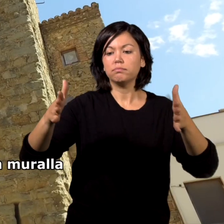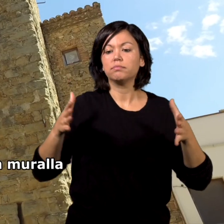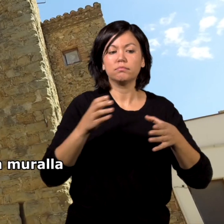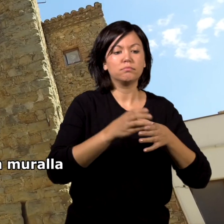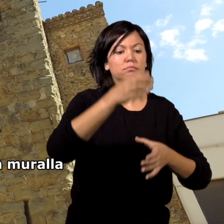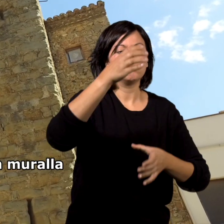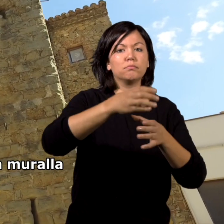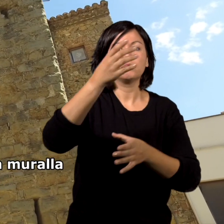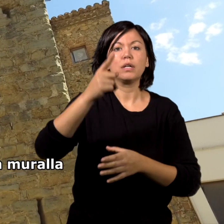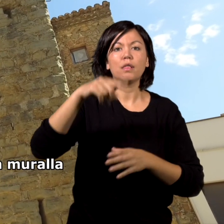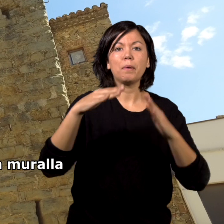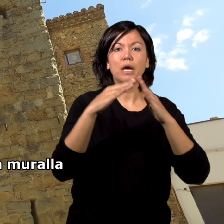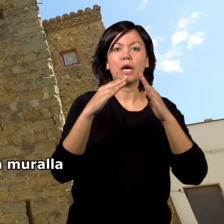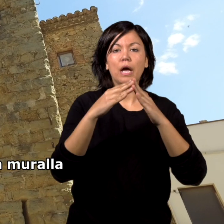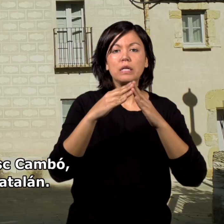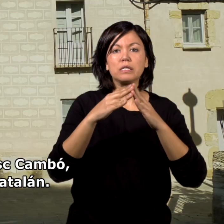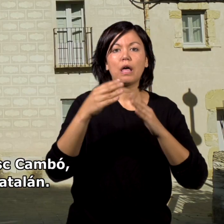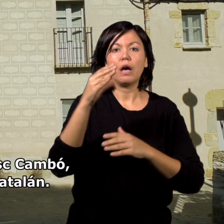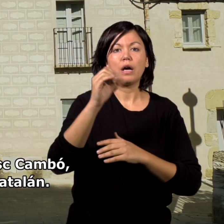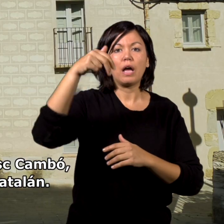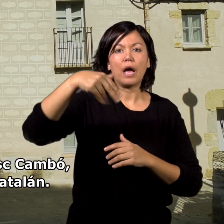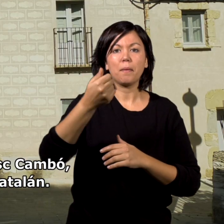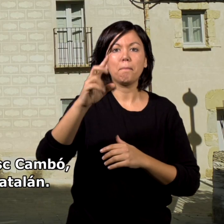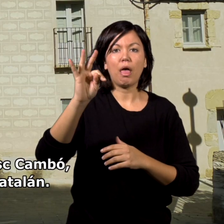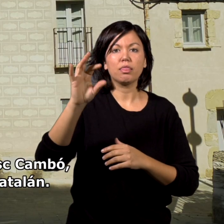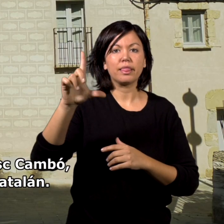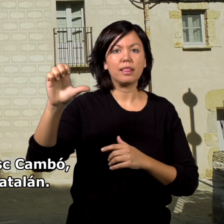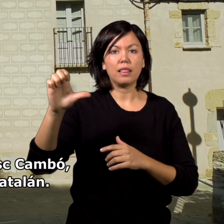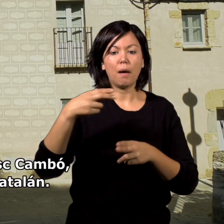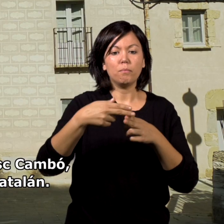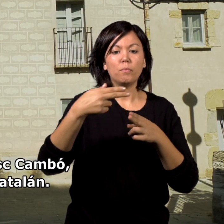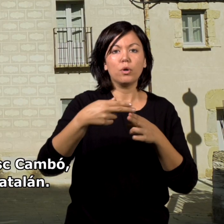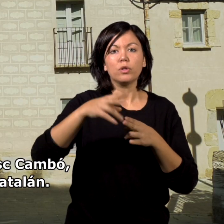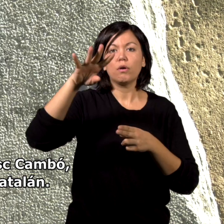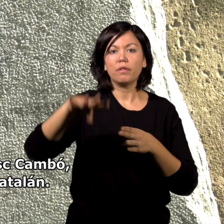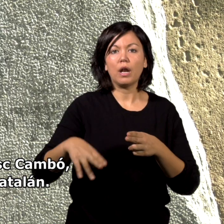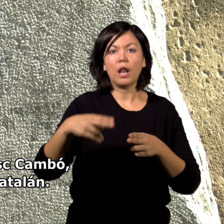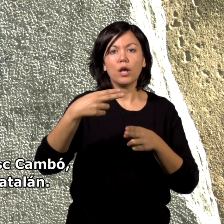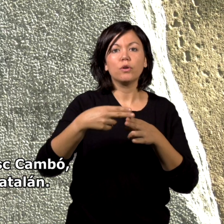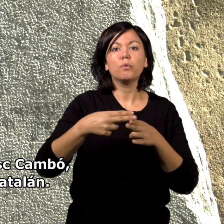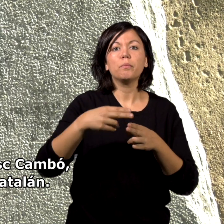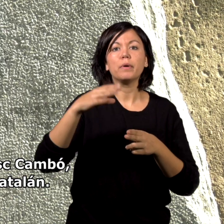de la Antigua Muralla y Camballa, la casa natal de Francesc Cambó, importante político catalán.